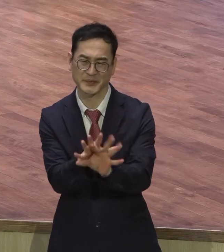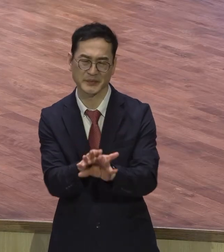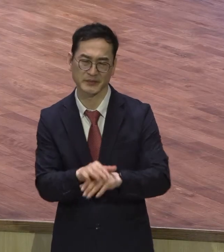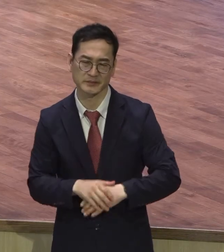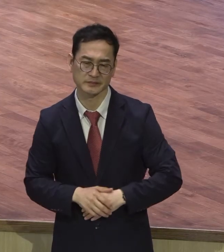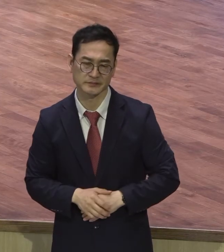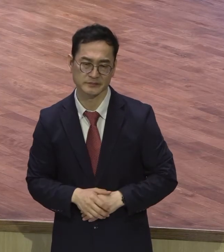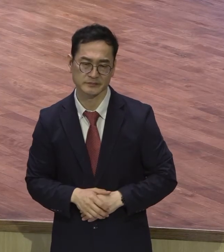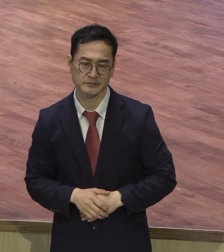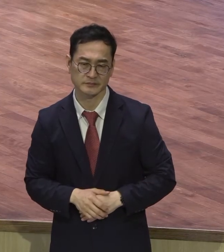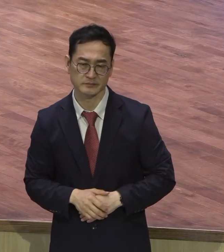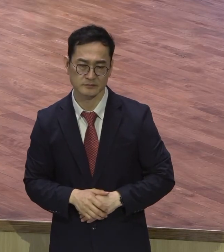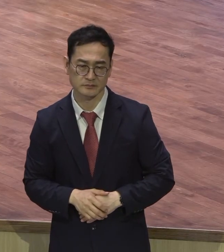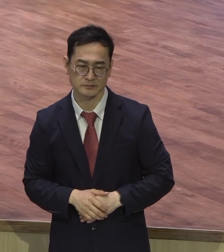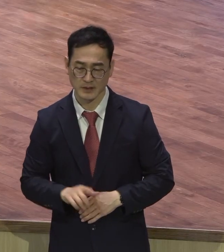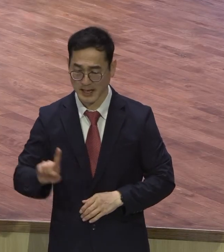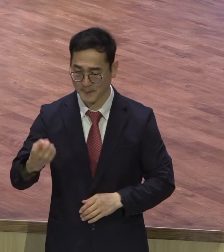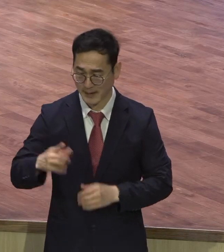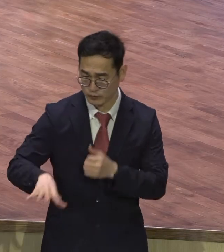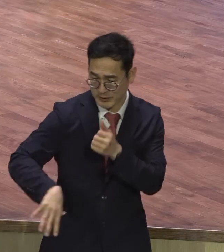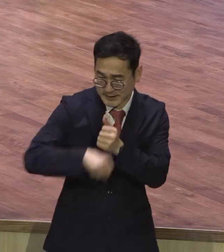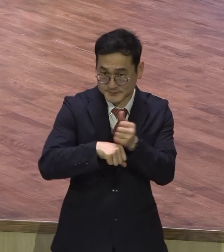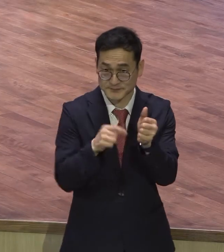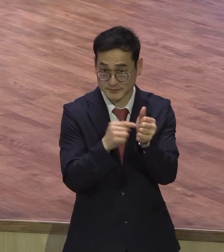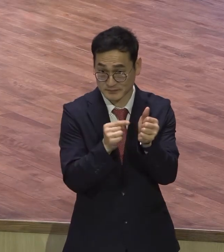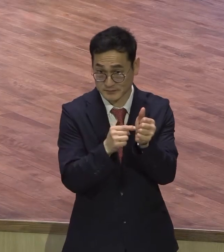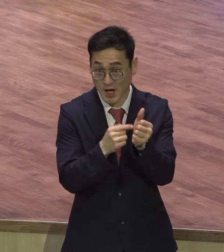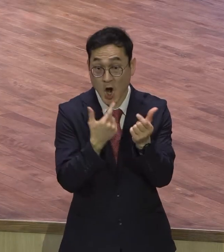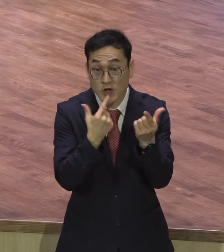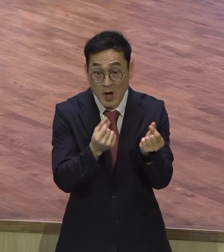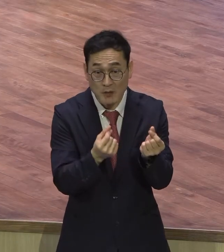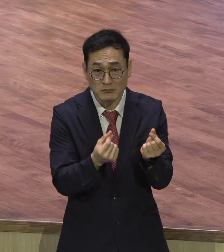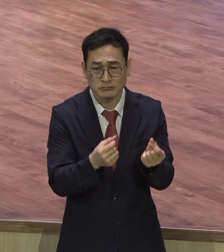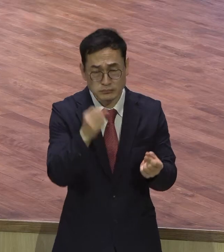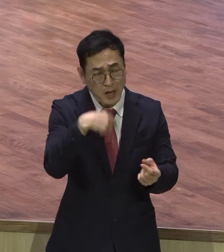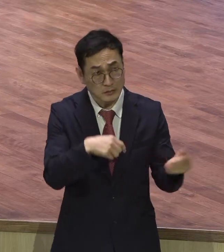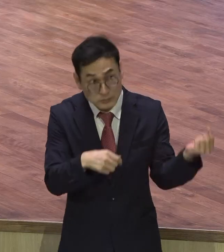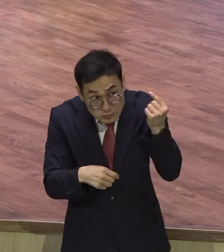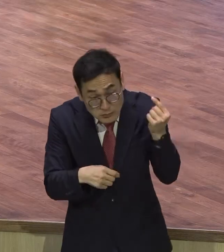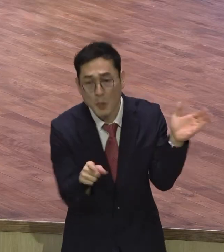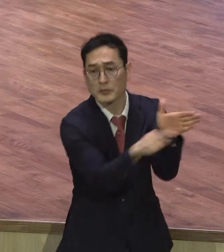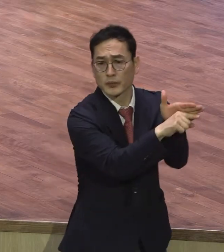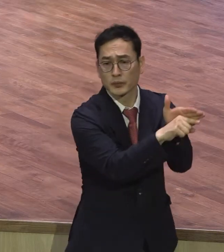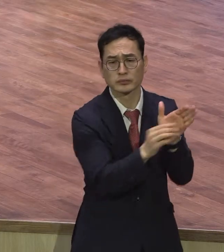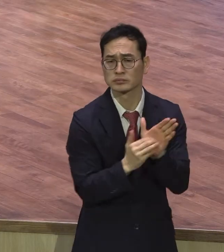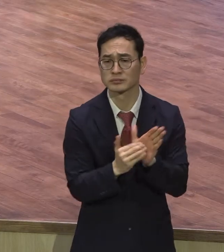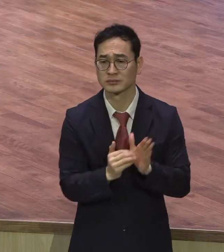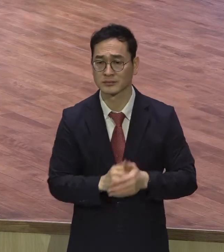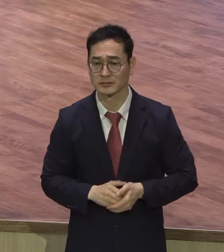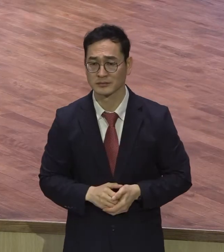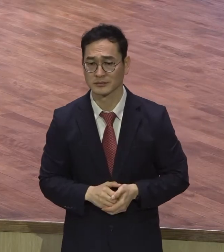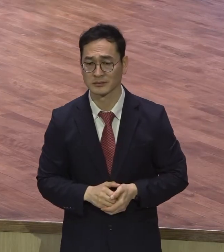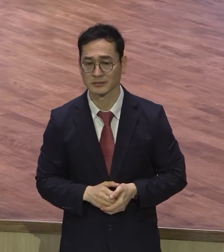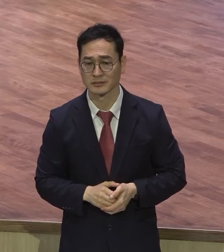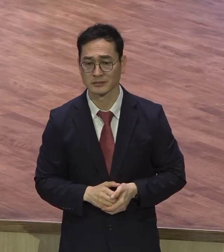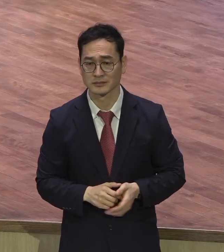백부장처럼 아주 심플하게 믿으시기 바랍니다. 더 하고 뺄 것도 없어요. 1.2대기라 그랬어요.